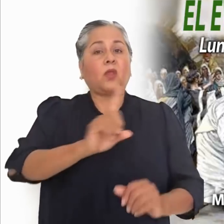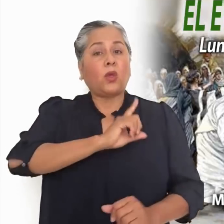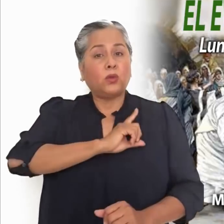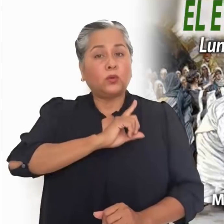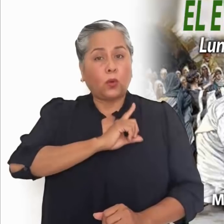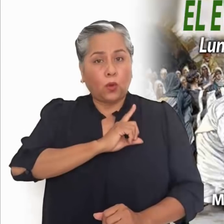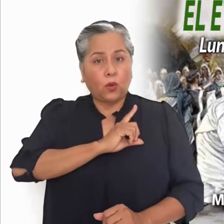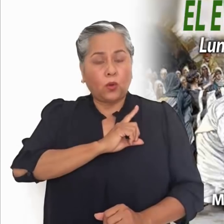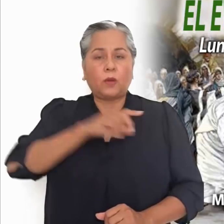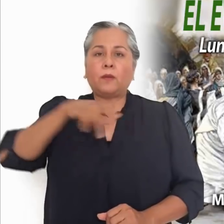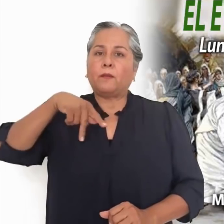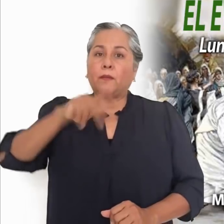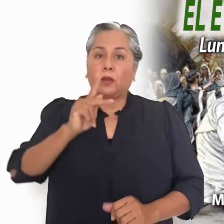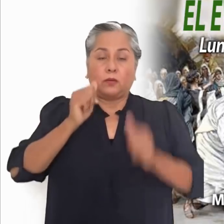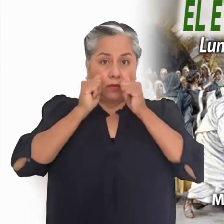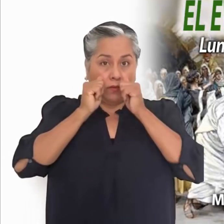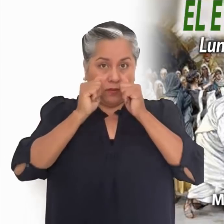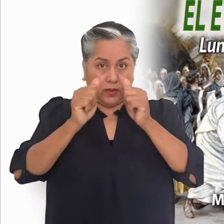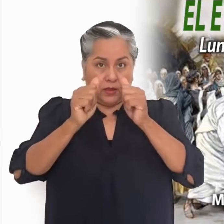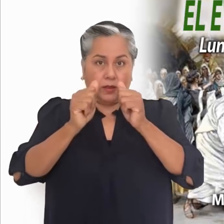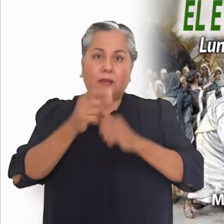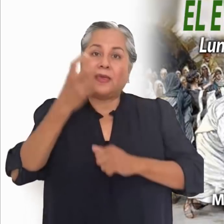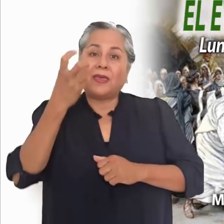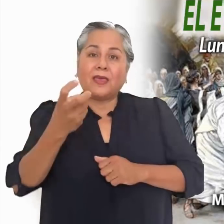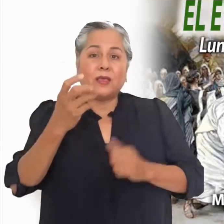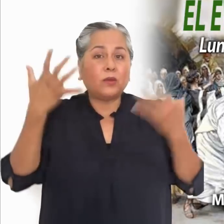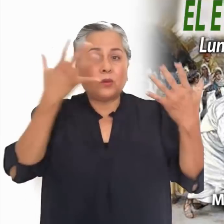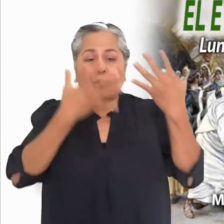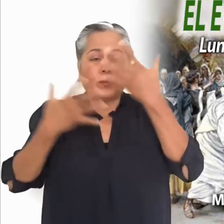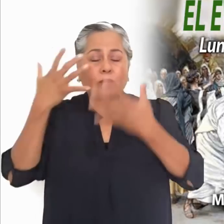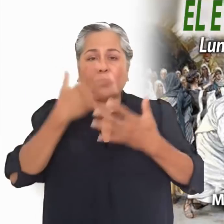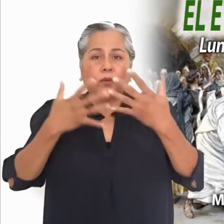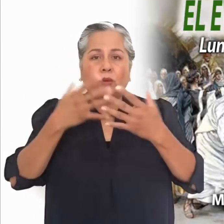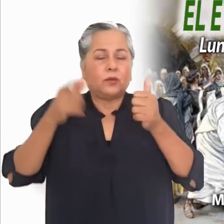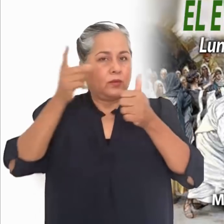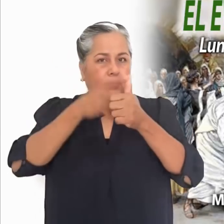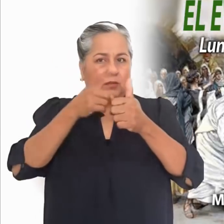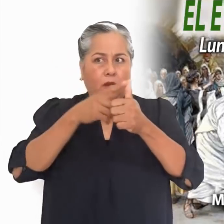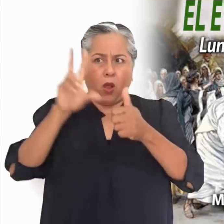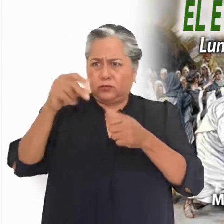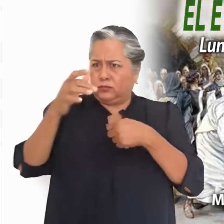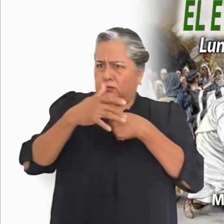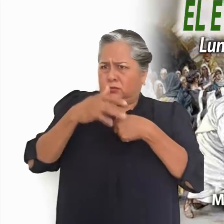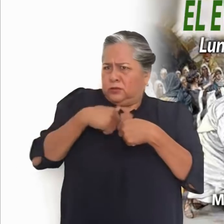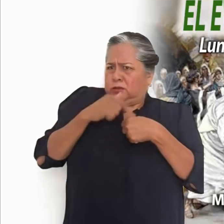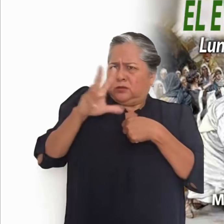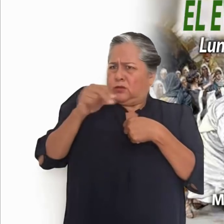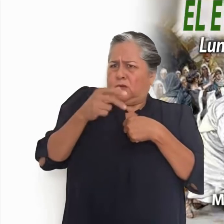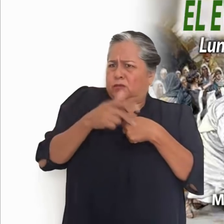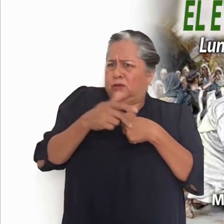contradictorios, y vamos de un extremo al otro. O bien, se dan tocamientos sin pudor,